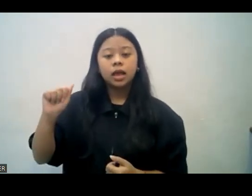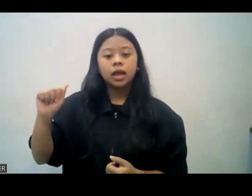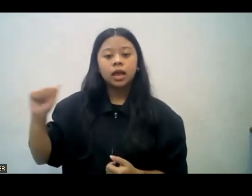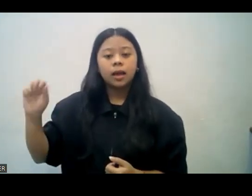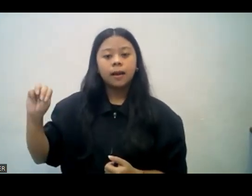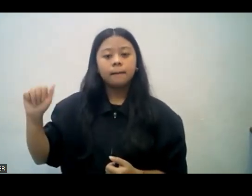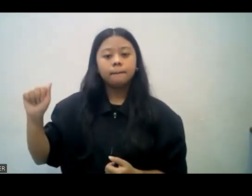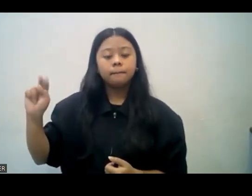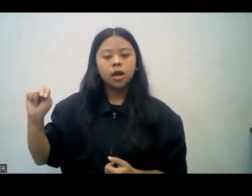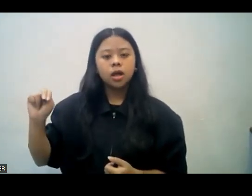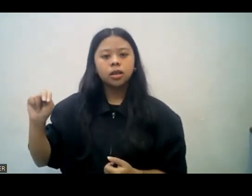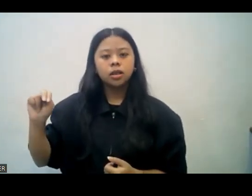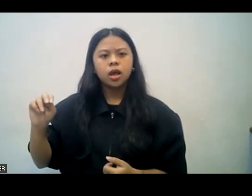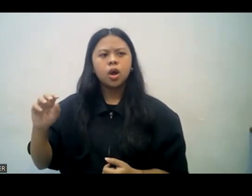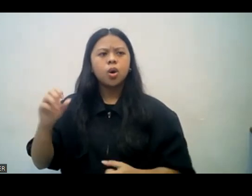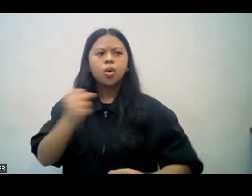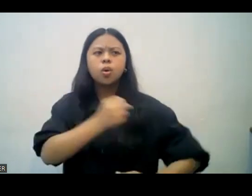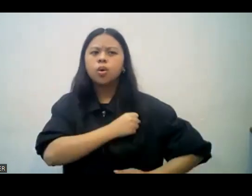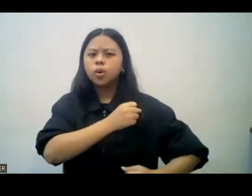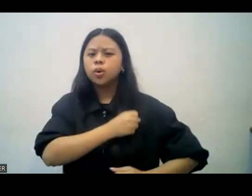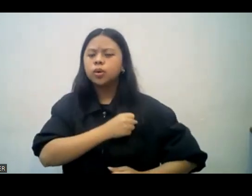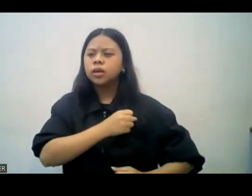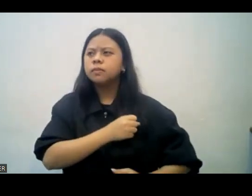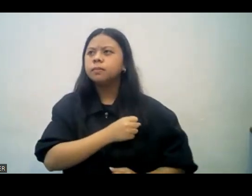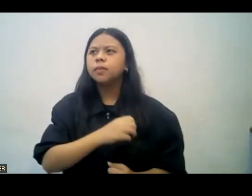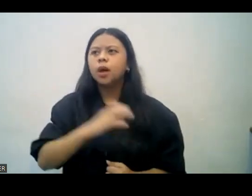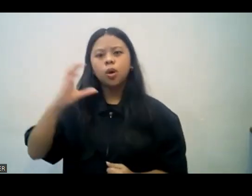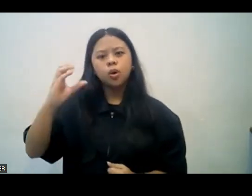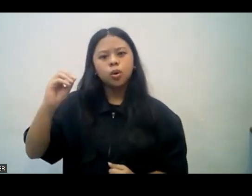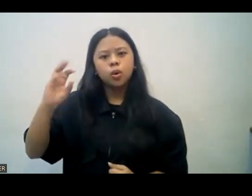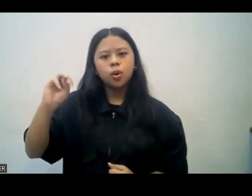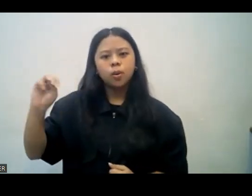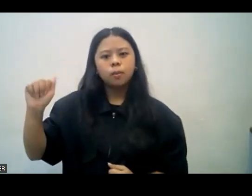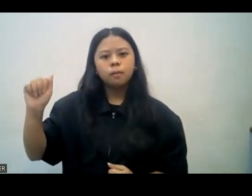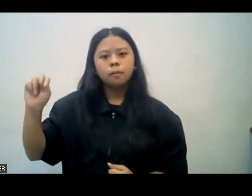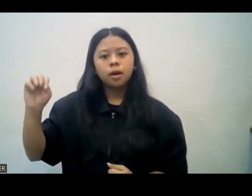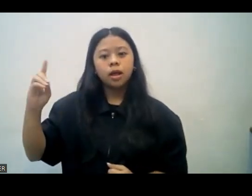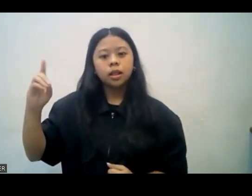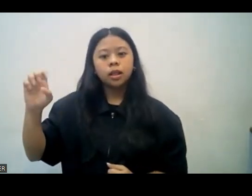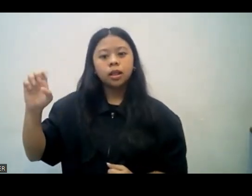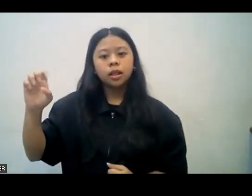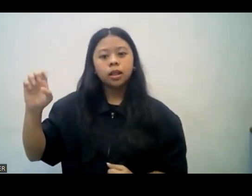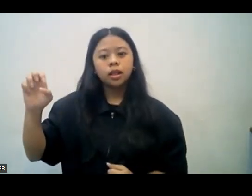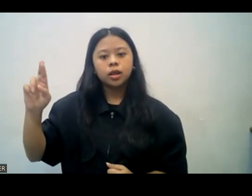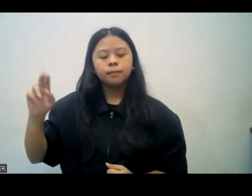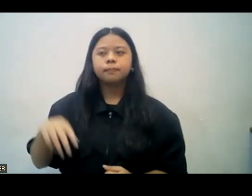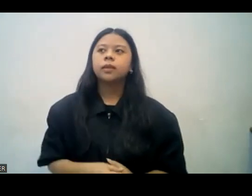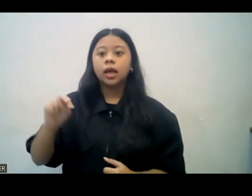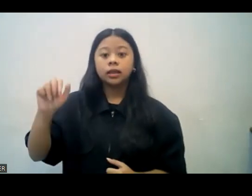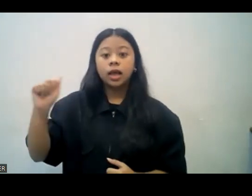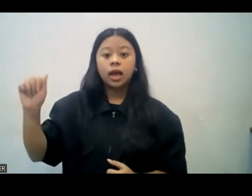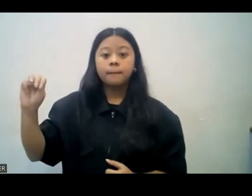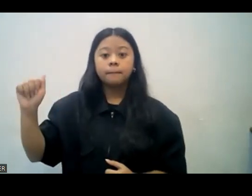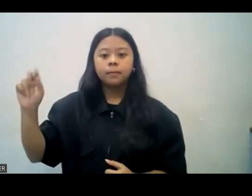commander o punong kawal sa Assyria. Ngunit siya po ay kitongin. Then how could he be